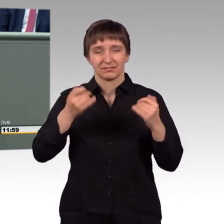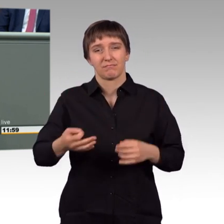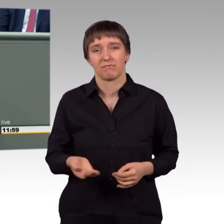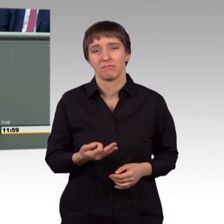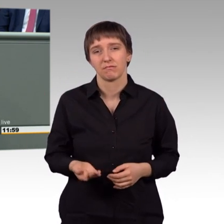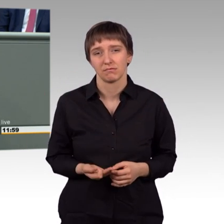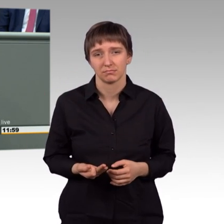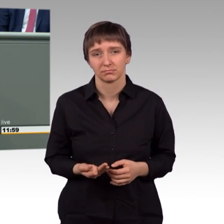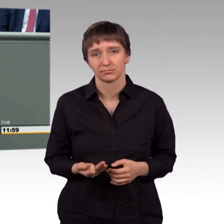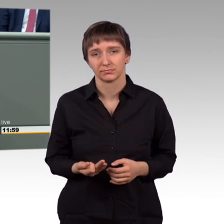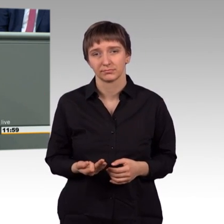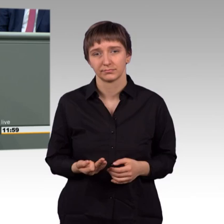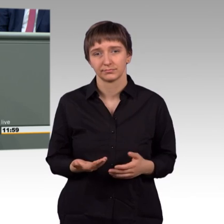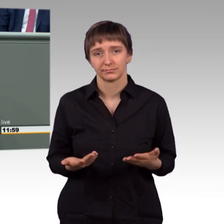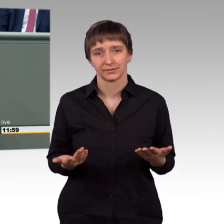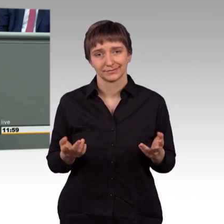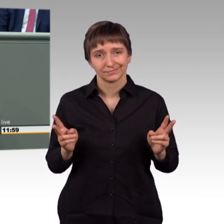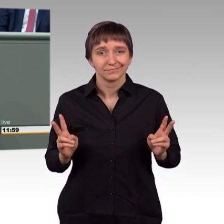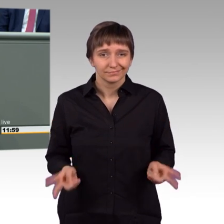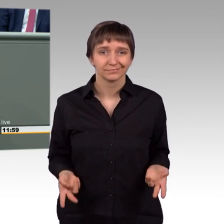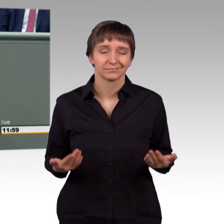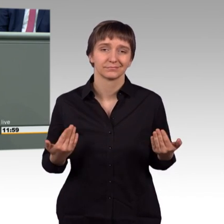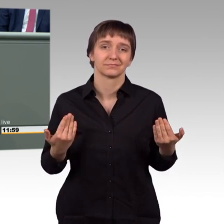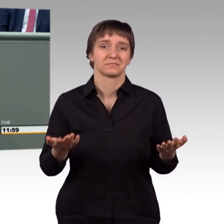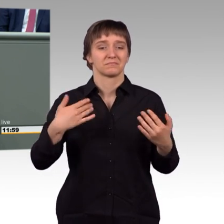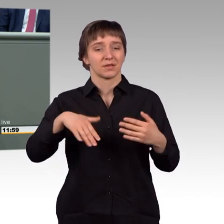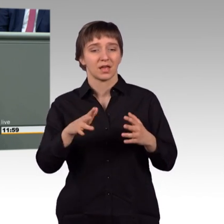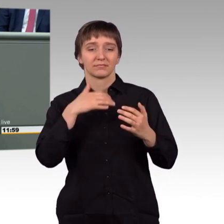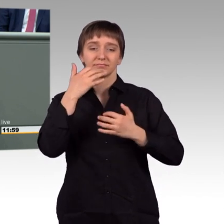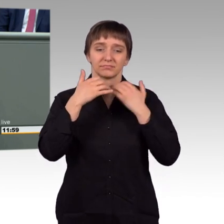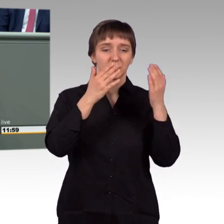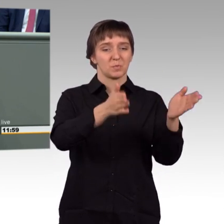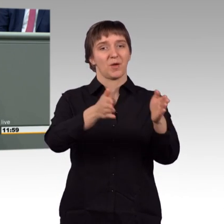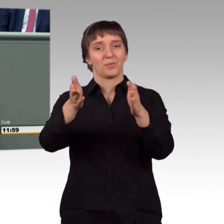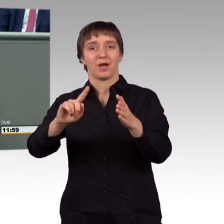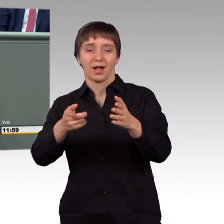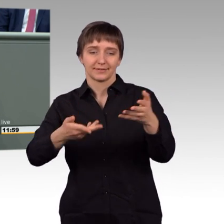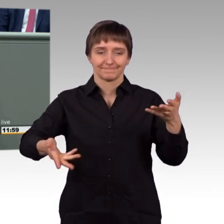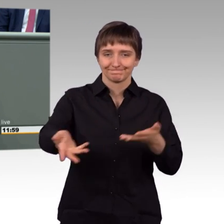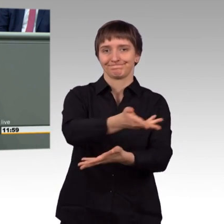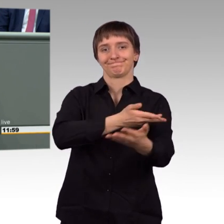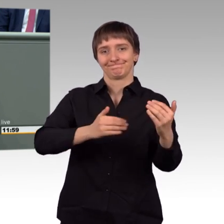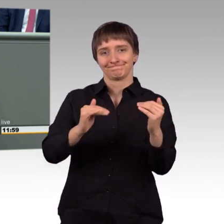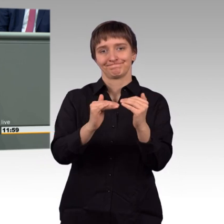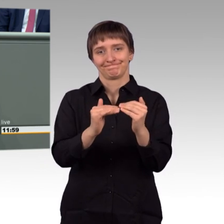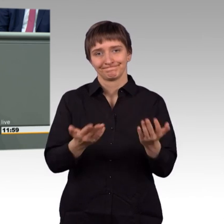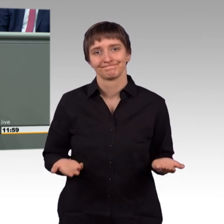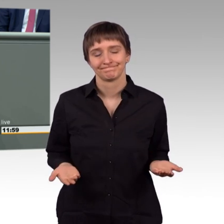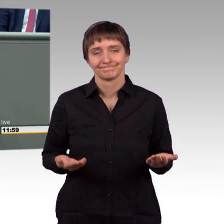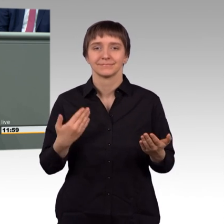tatsächlich mehr übereinander als miteinander gesprochen worden. Insofern ist es ein Warnsignal für uns